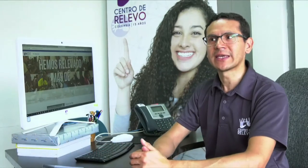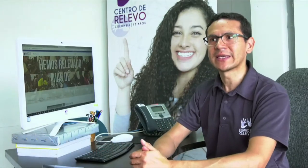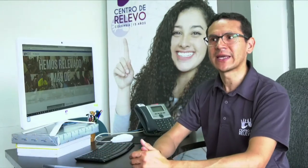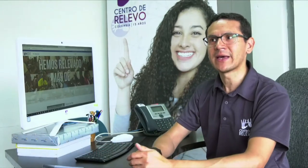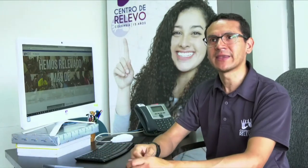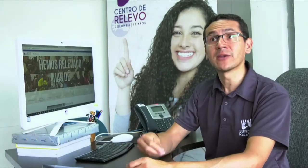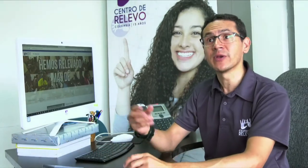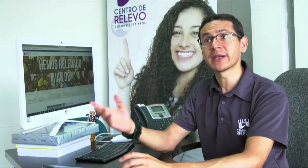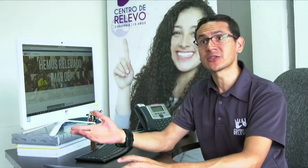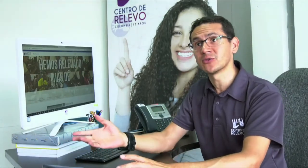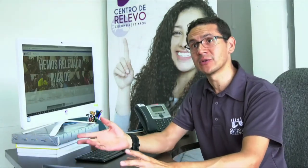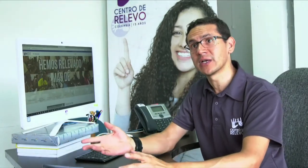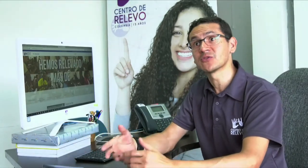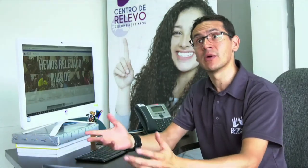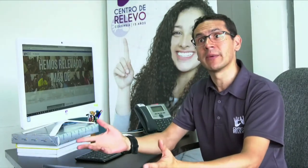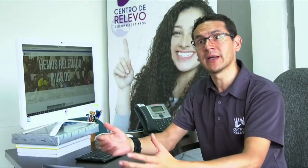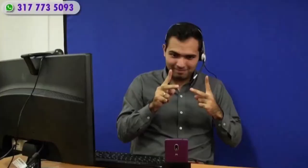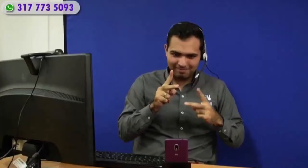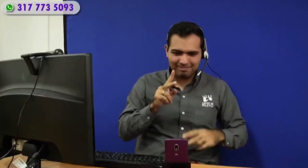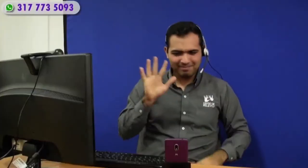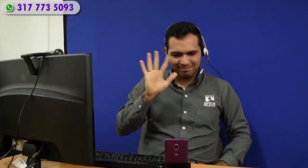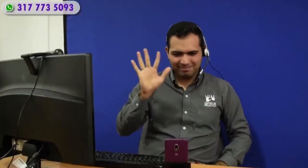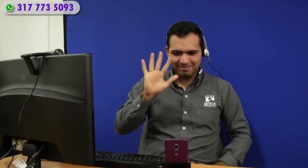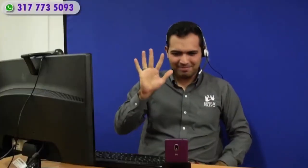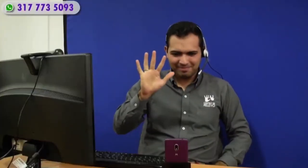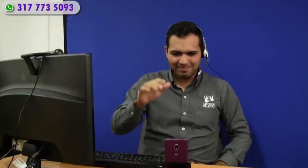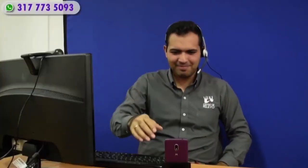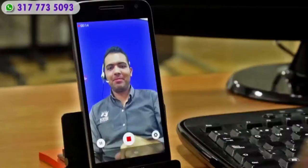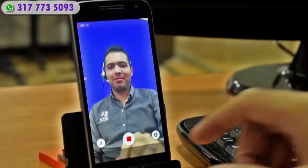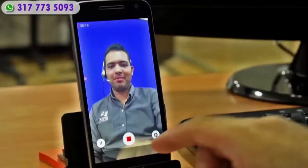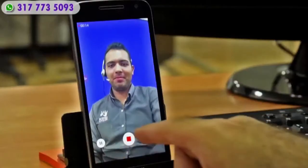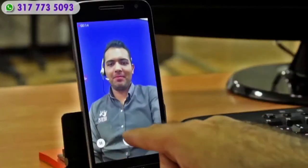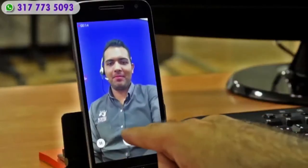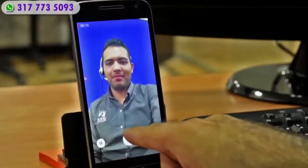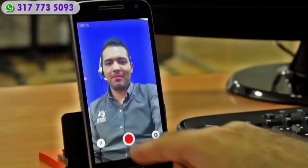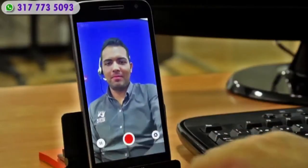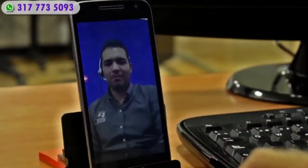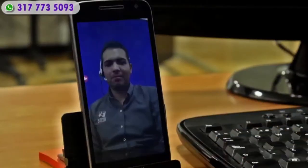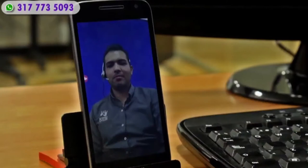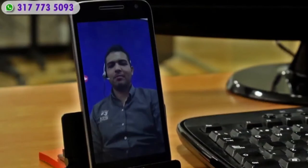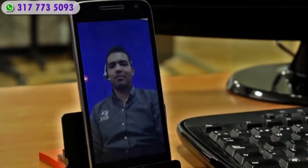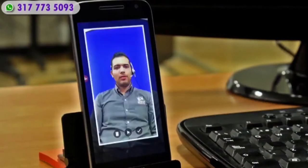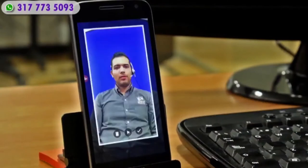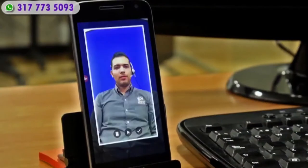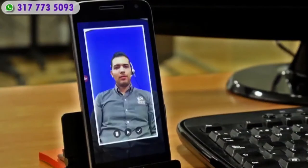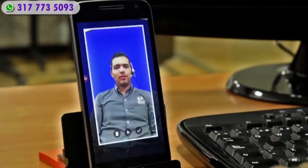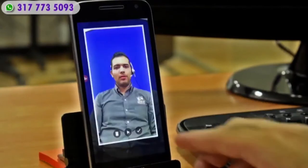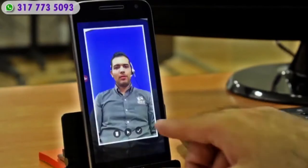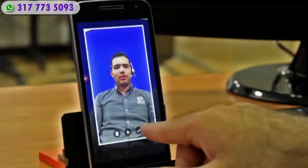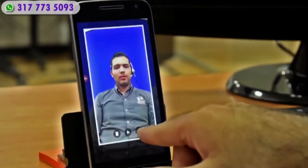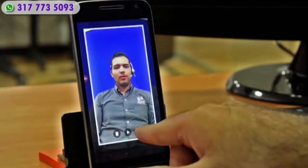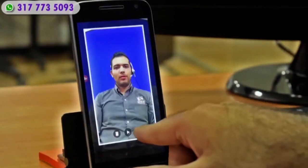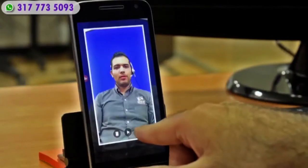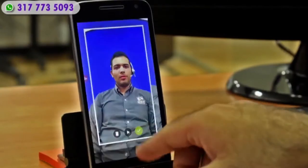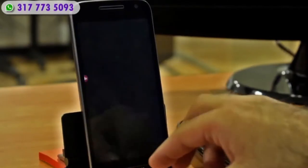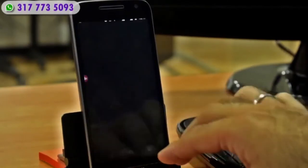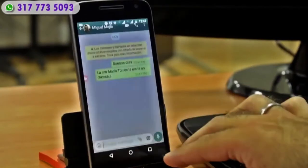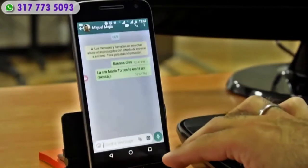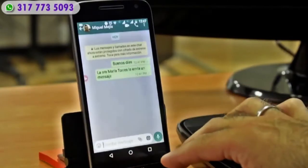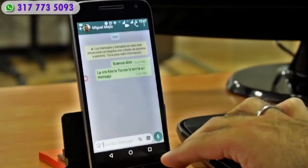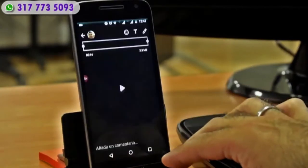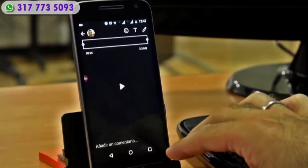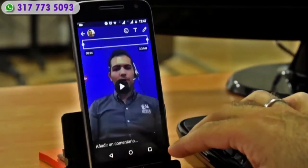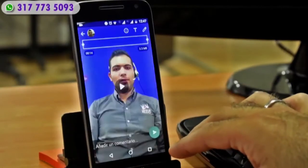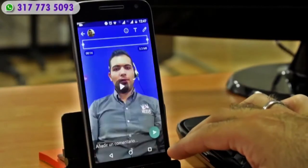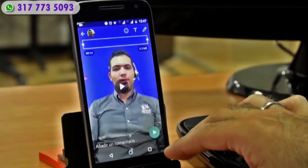persona sorda que quiera darle una razón a su mamá sencillamente envía en video a través de WhatsApp un video al